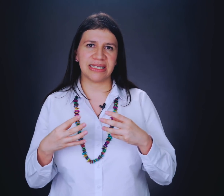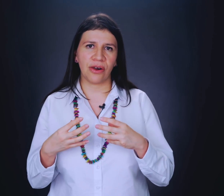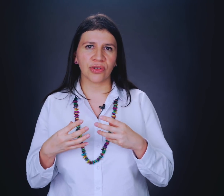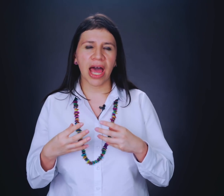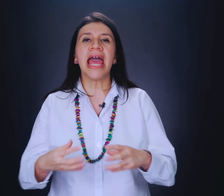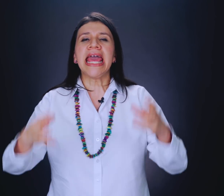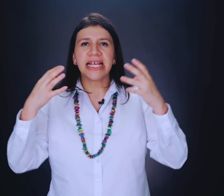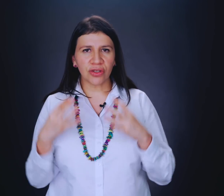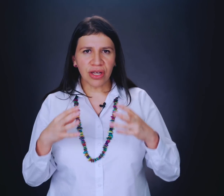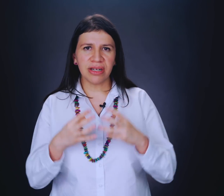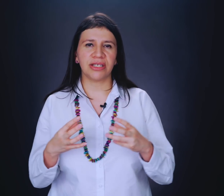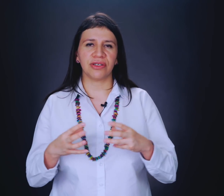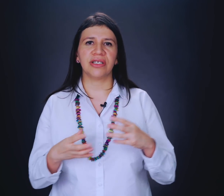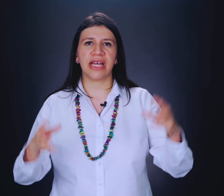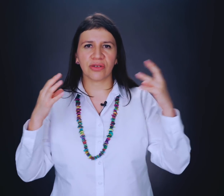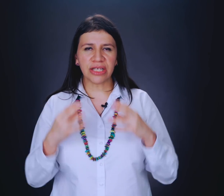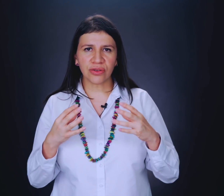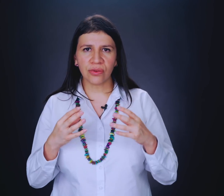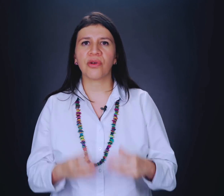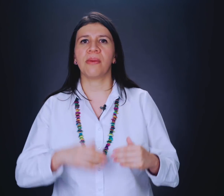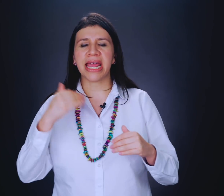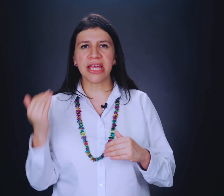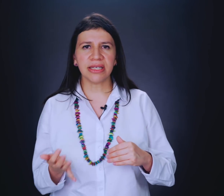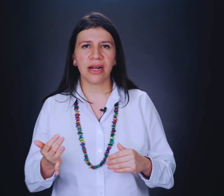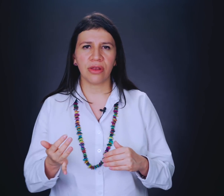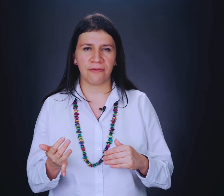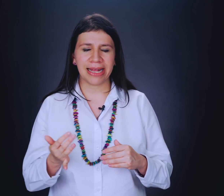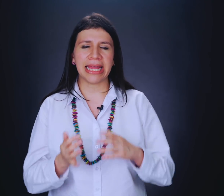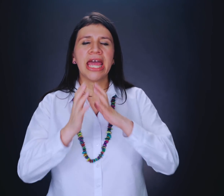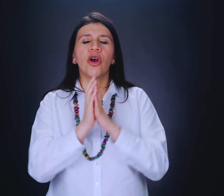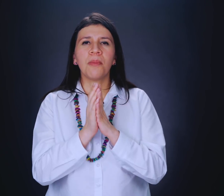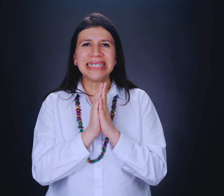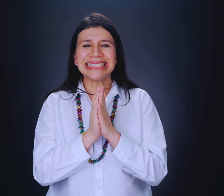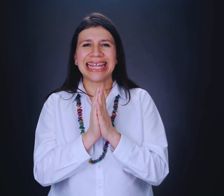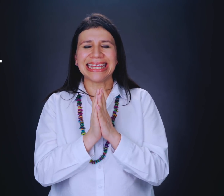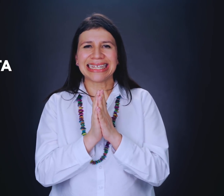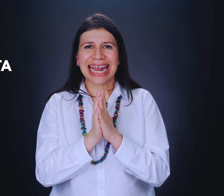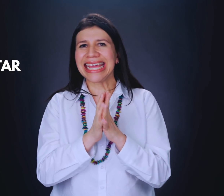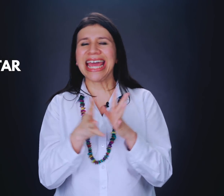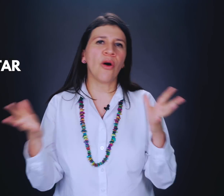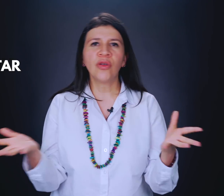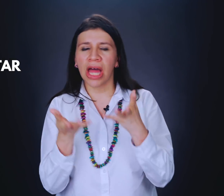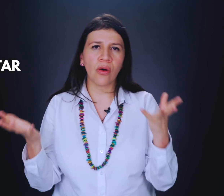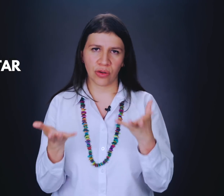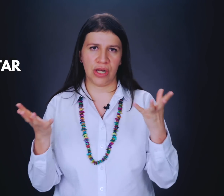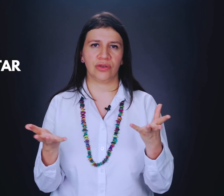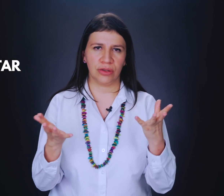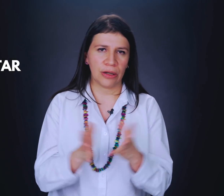celosa, estoy en una situación de celos, esto es un problema y quiero hacer algo diferente, comiences a detectar qué onda con los celos contigo.